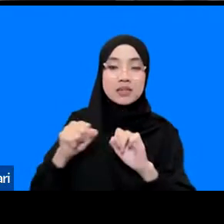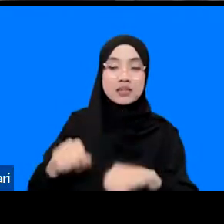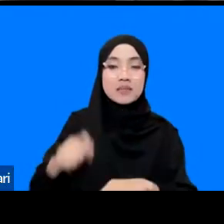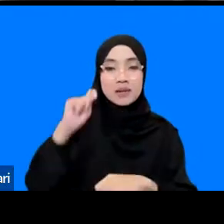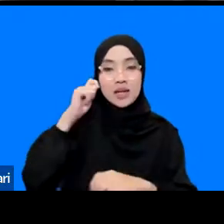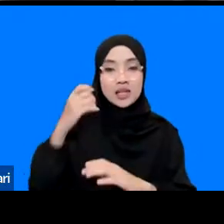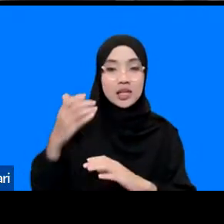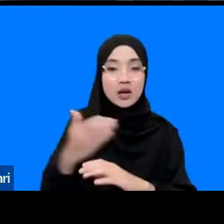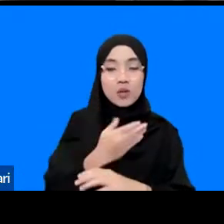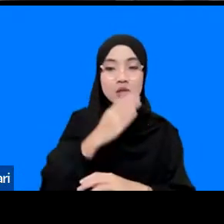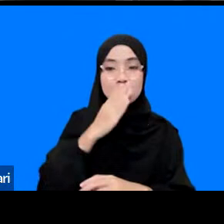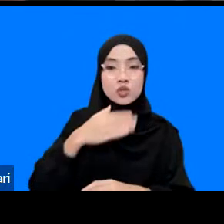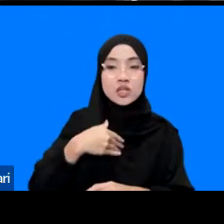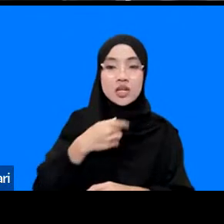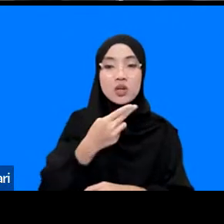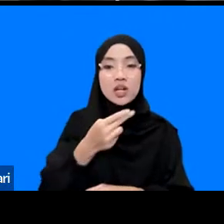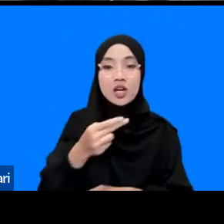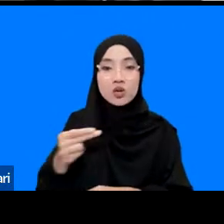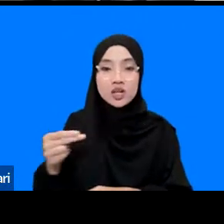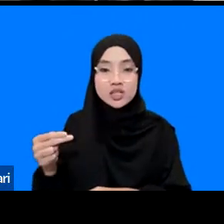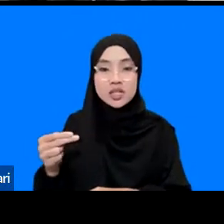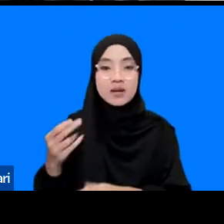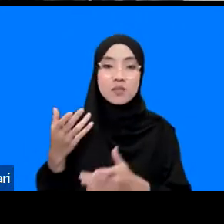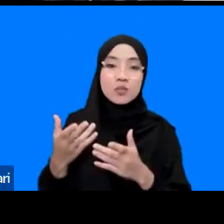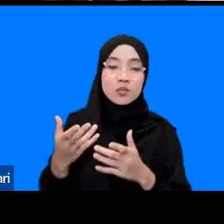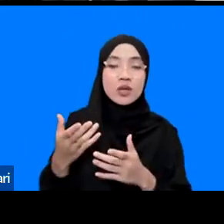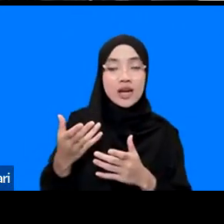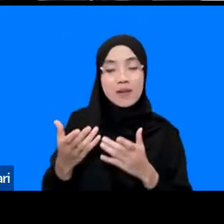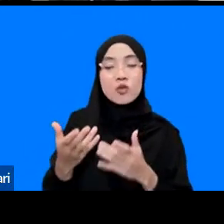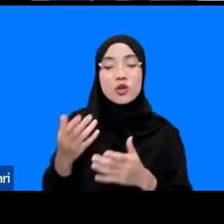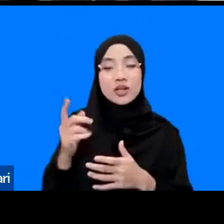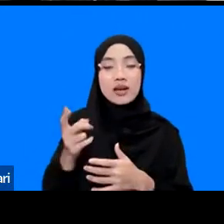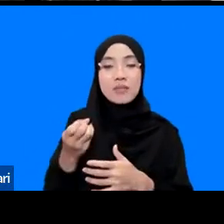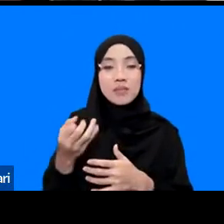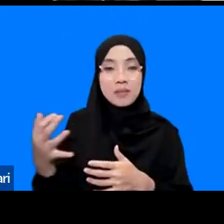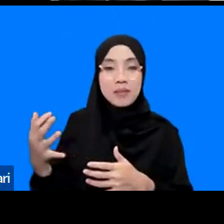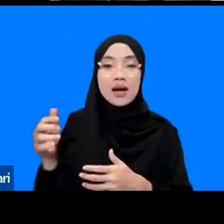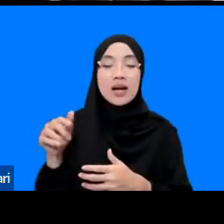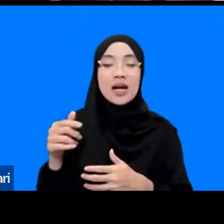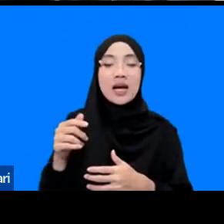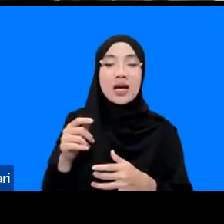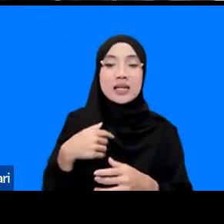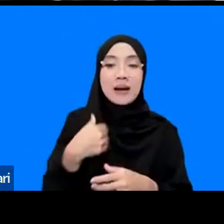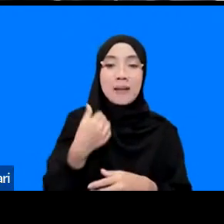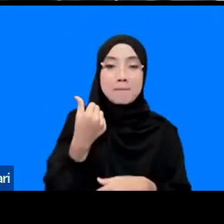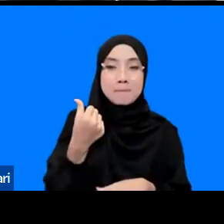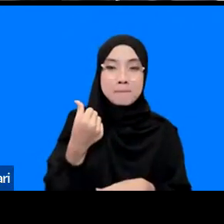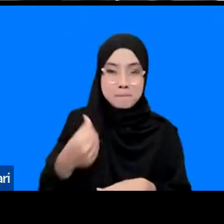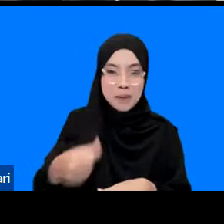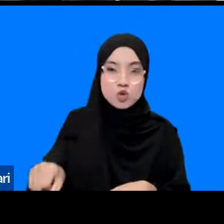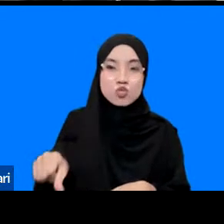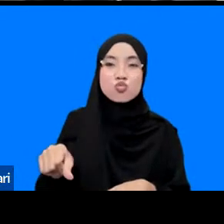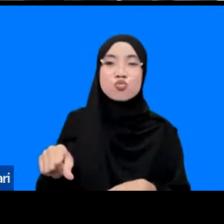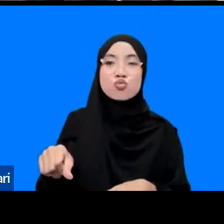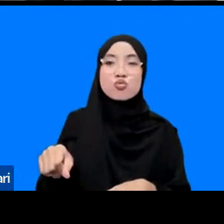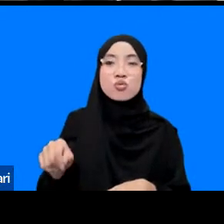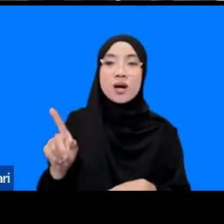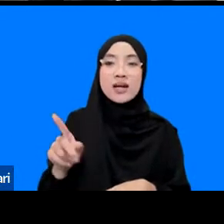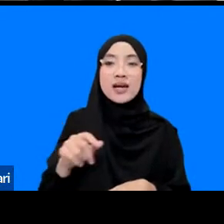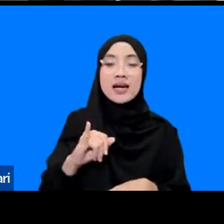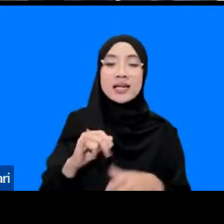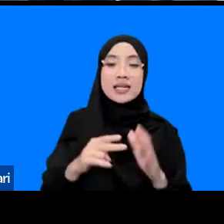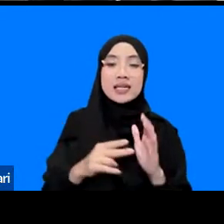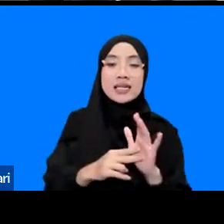dimiliki Indonesia ya katakanlah begitu nah yang terbaru itu kan ada INA